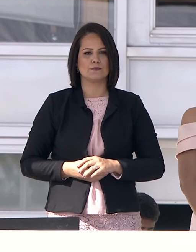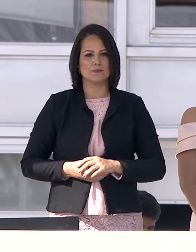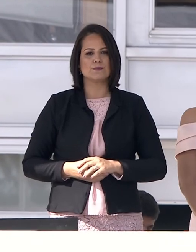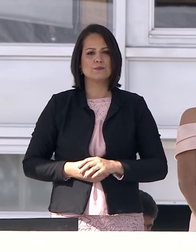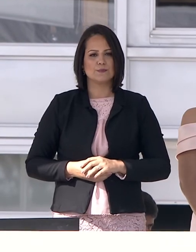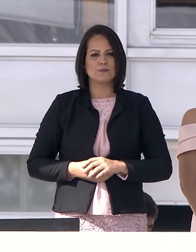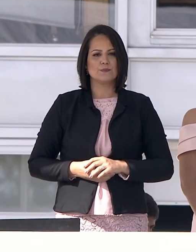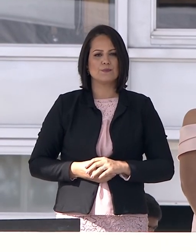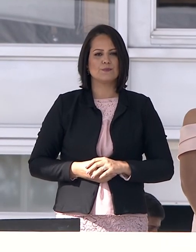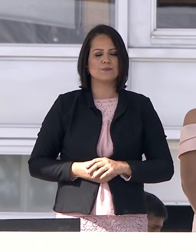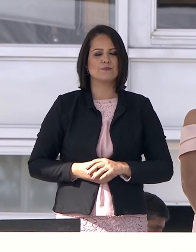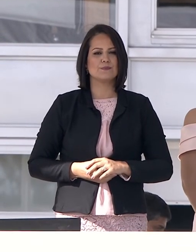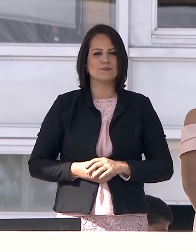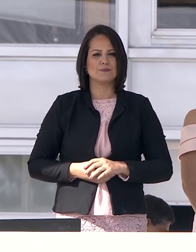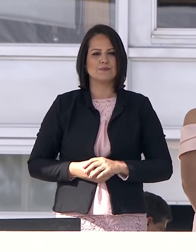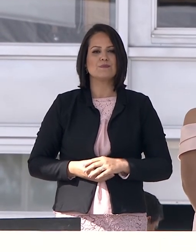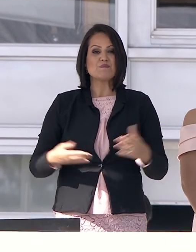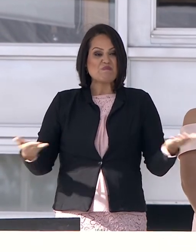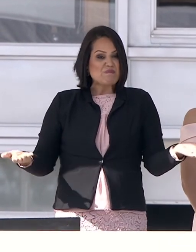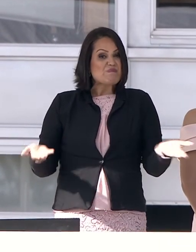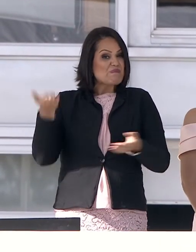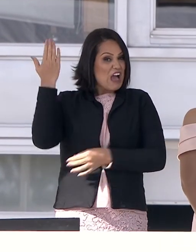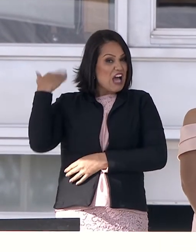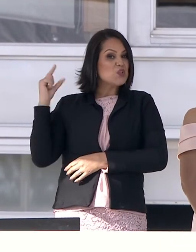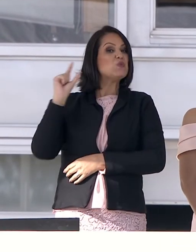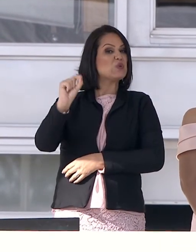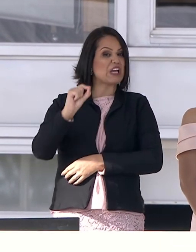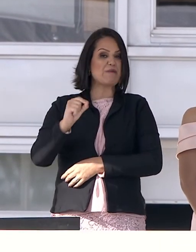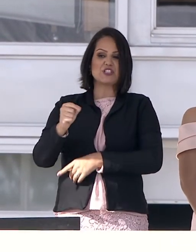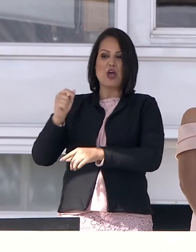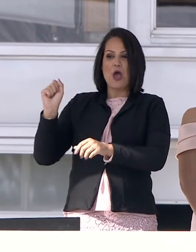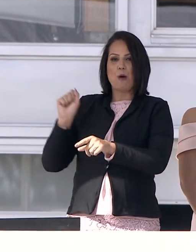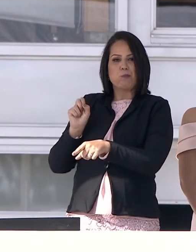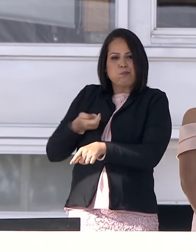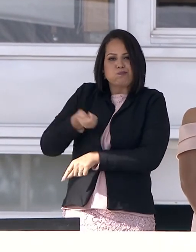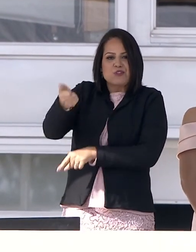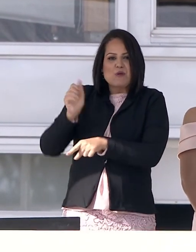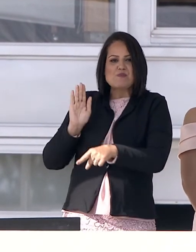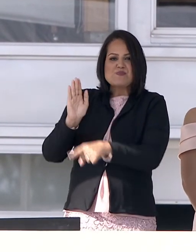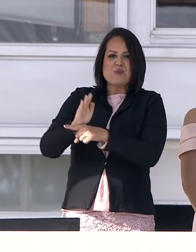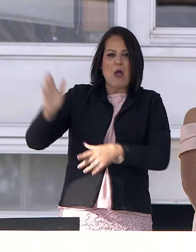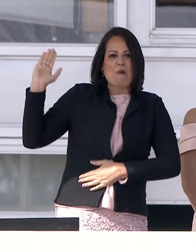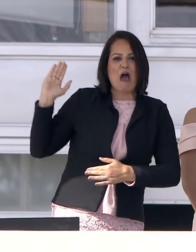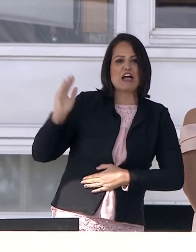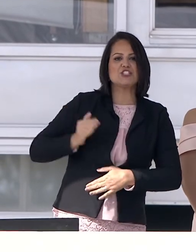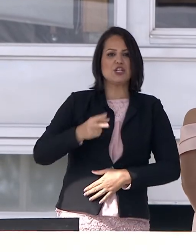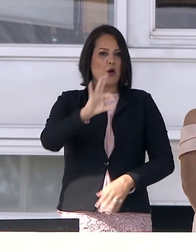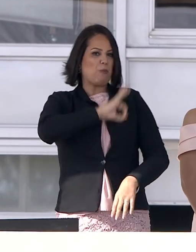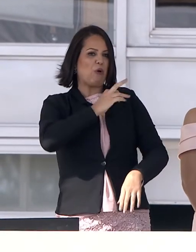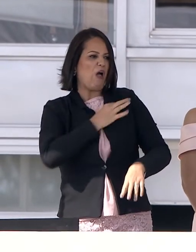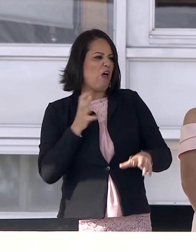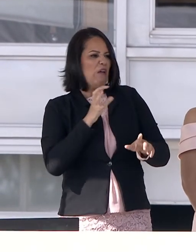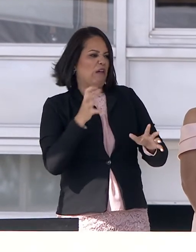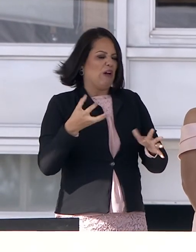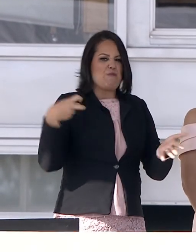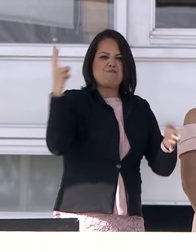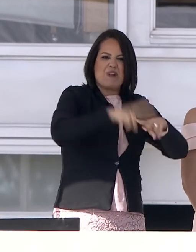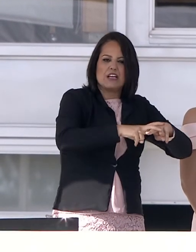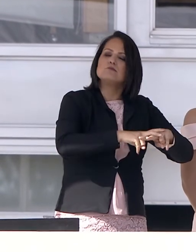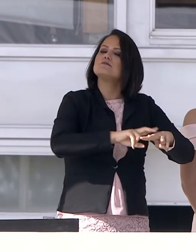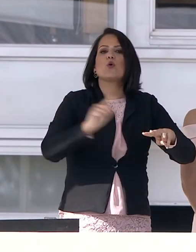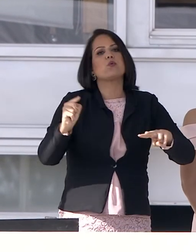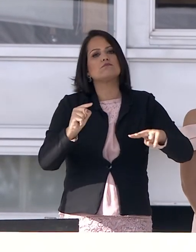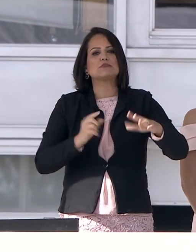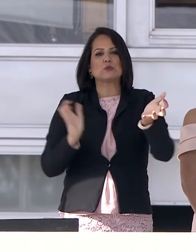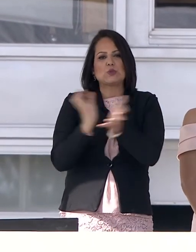Que levou o Brasil a viver o aumento dos índices de violência e do poder do crime organizado. Que tira